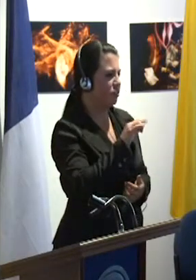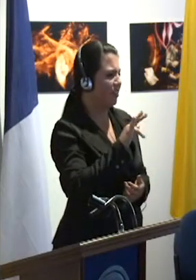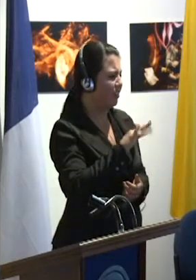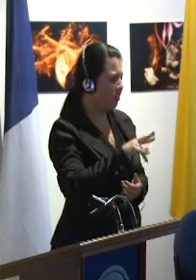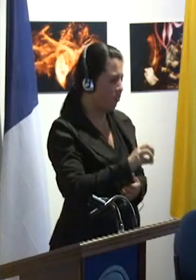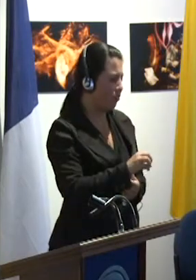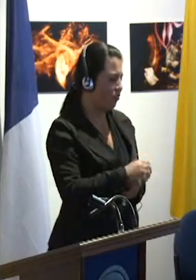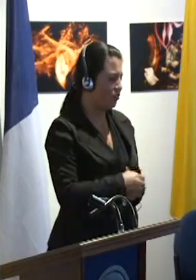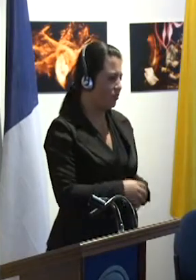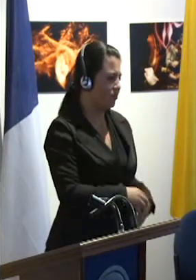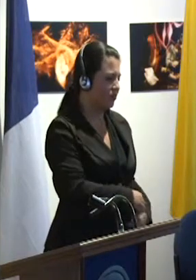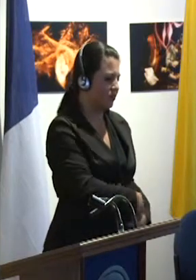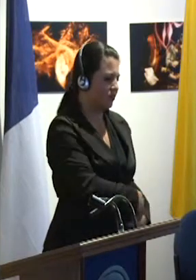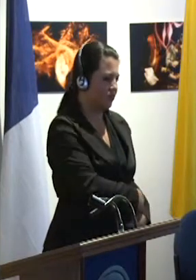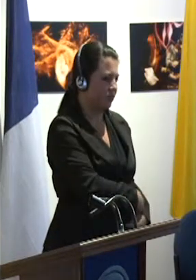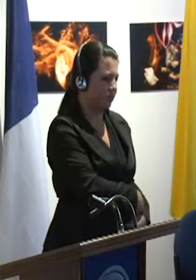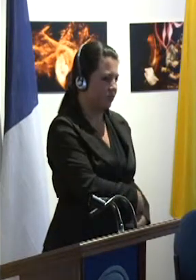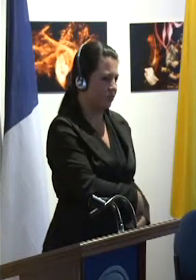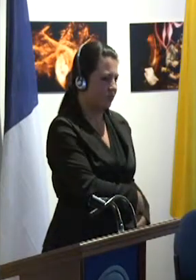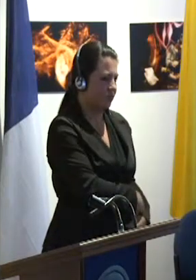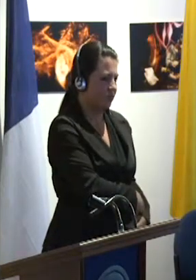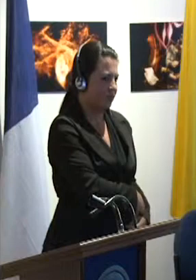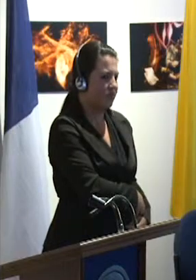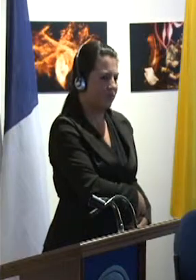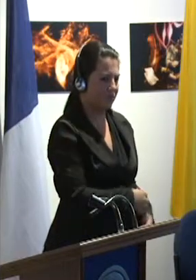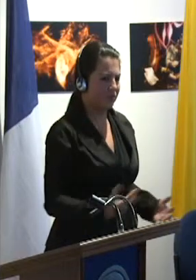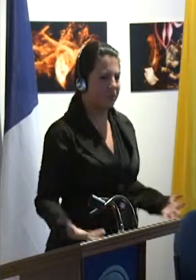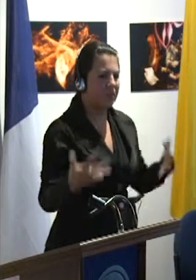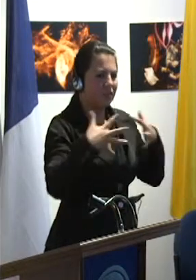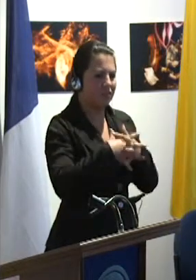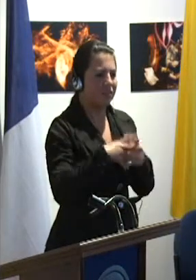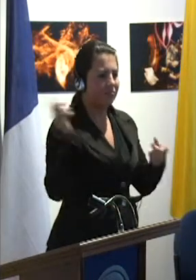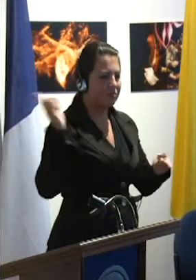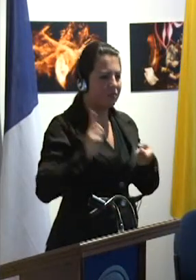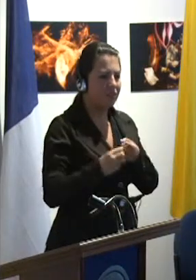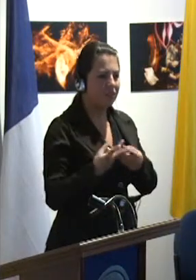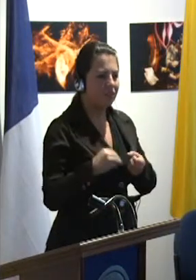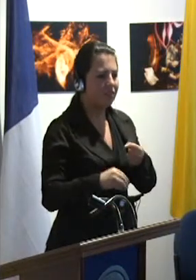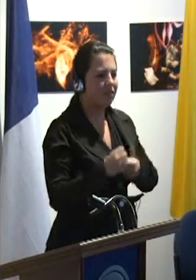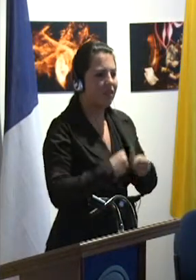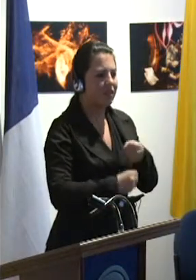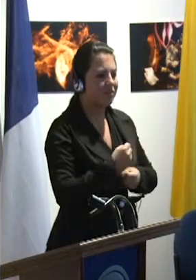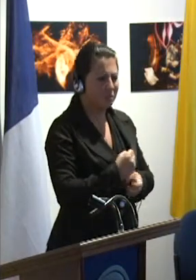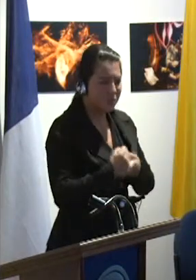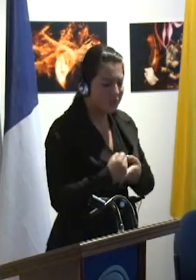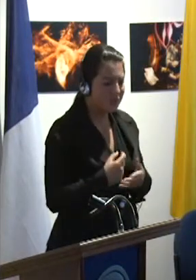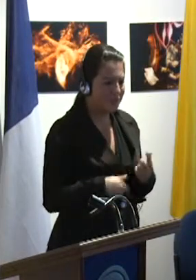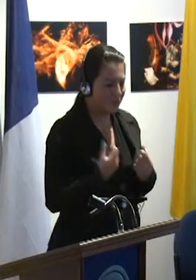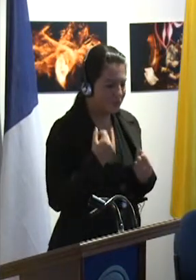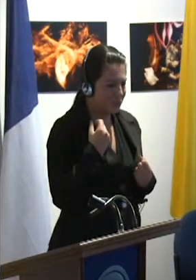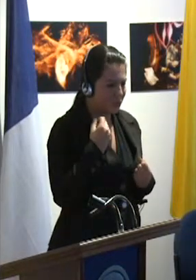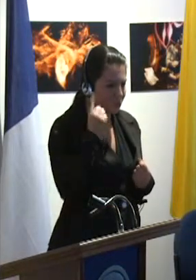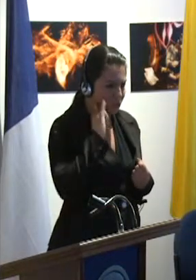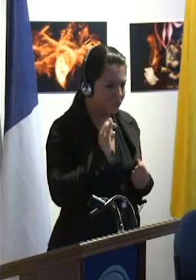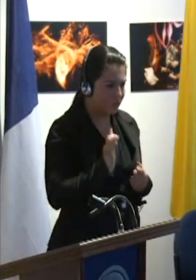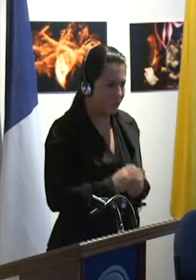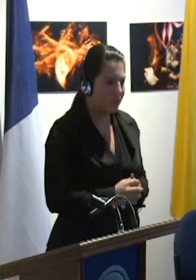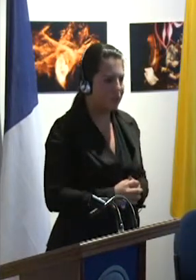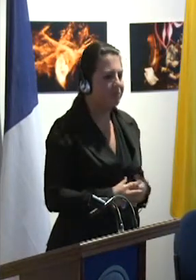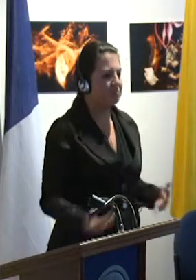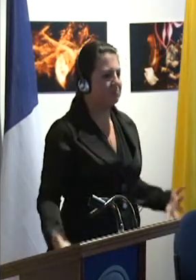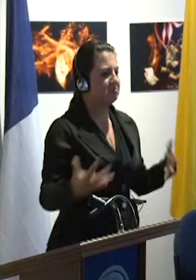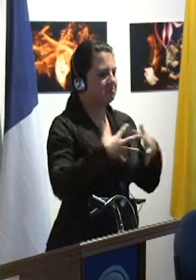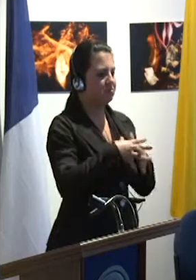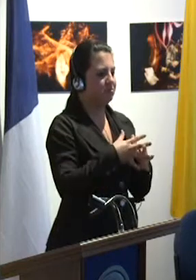es que la integración desde hace 30 años, si bien permitió a muchos niños